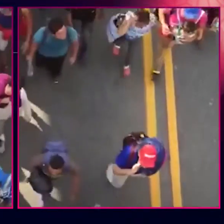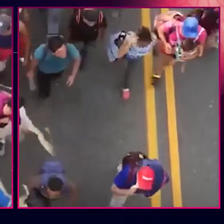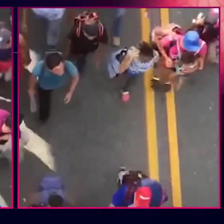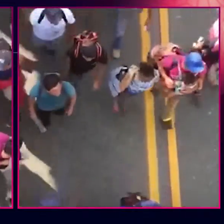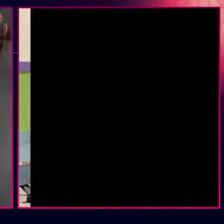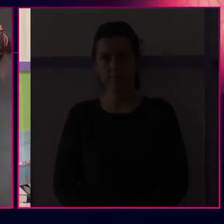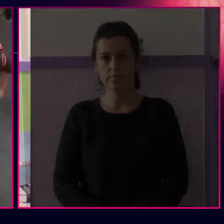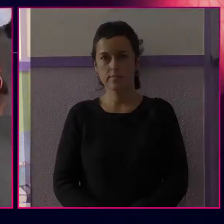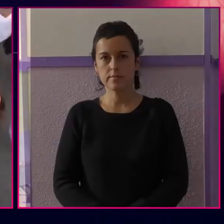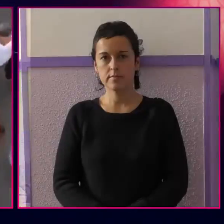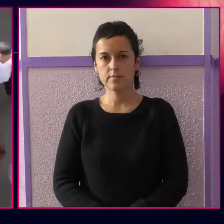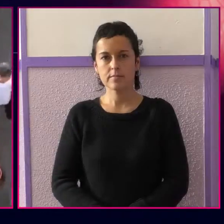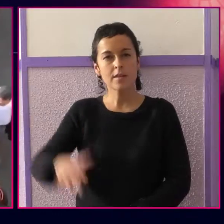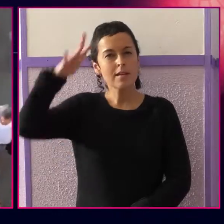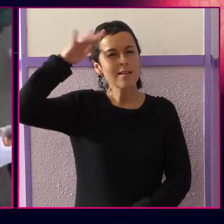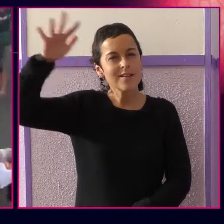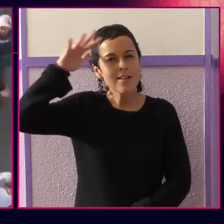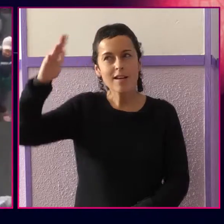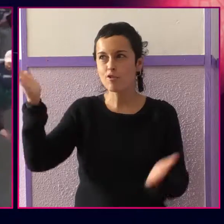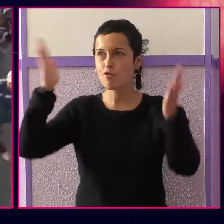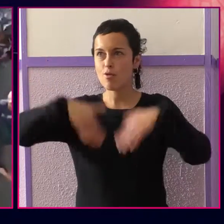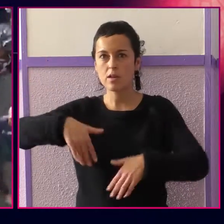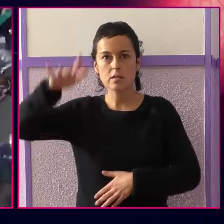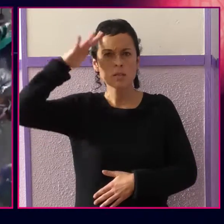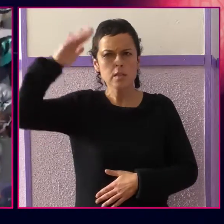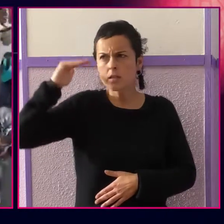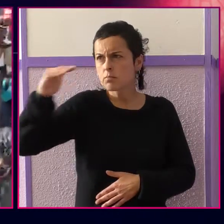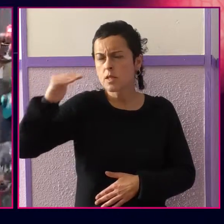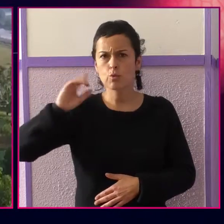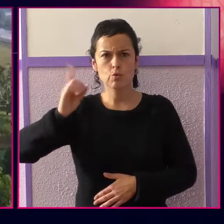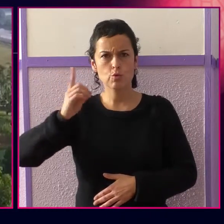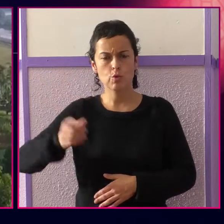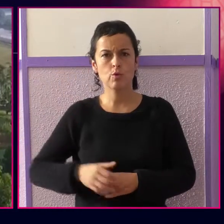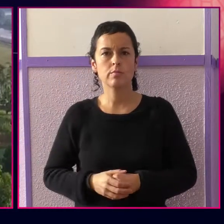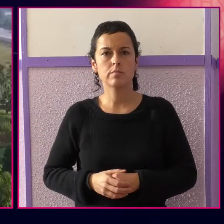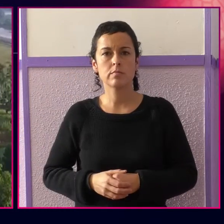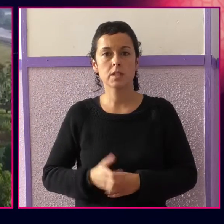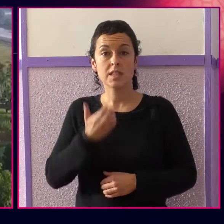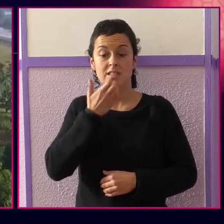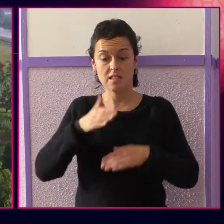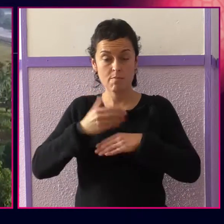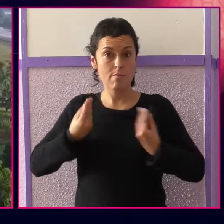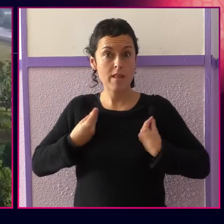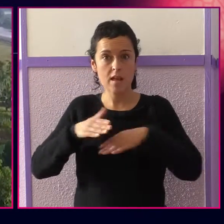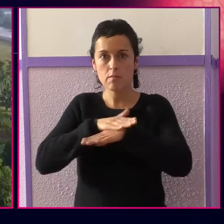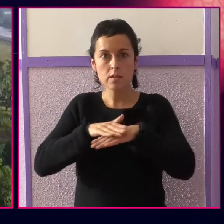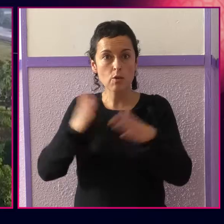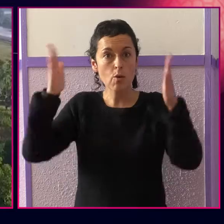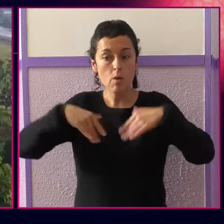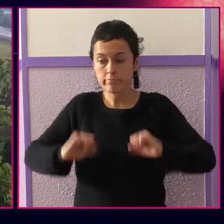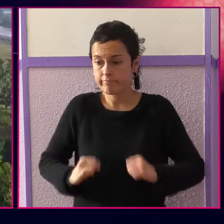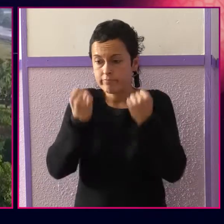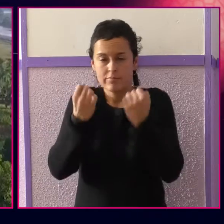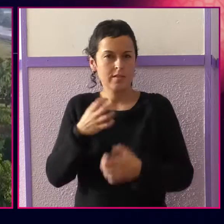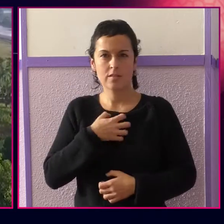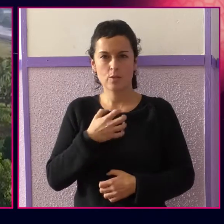Es un éxodo que se ha repetido miles de veces a lo largo de la historia en busca de una vida digna, esa que todo sistema político y